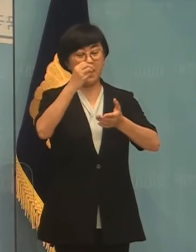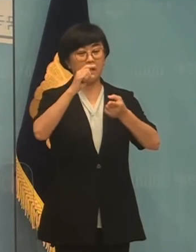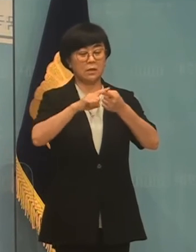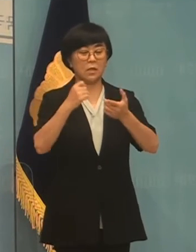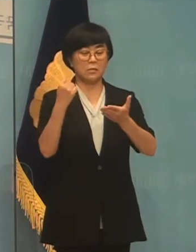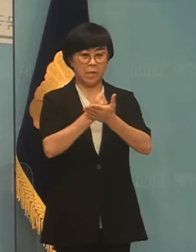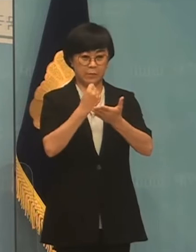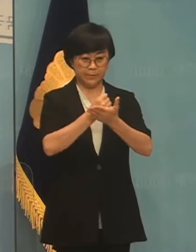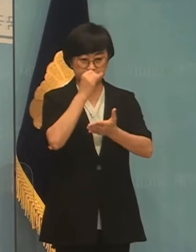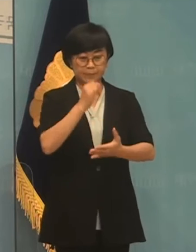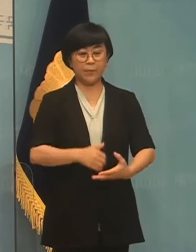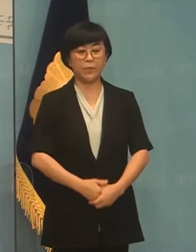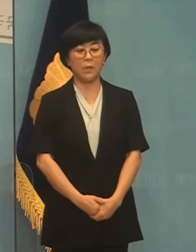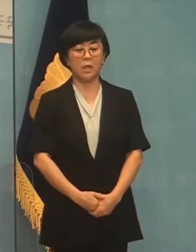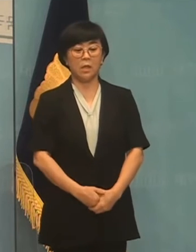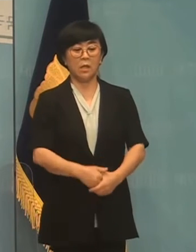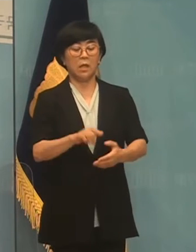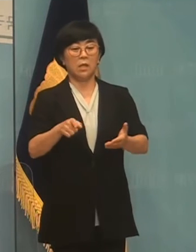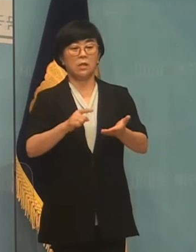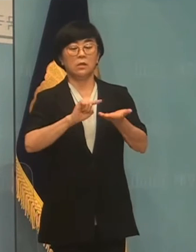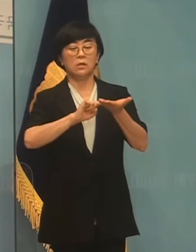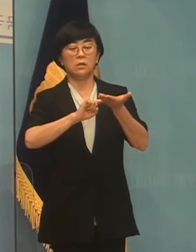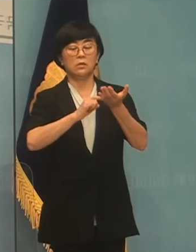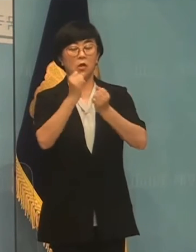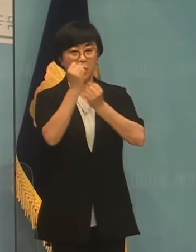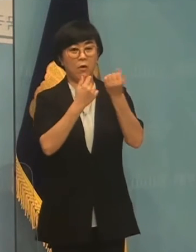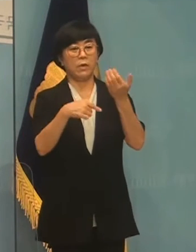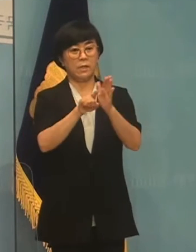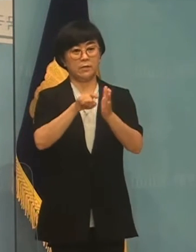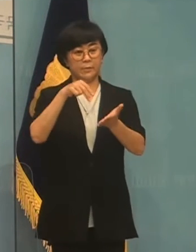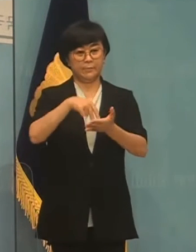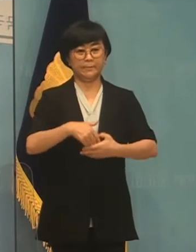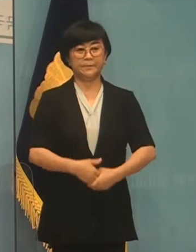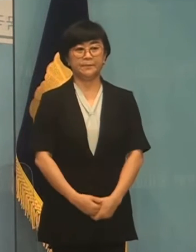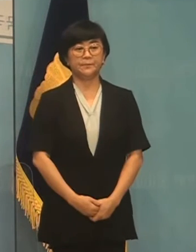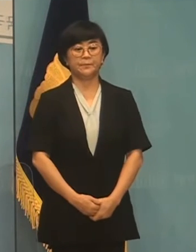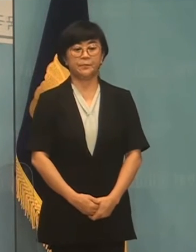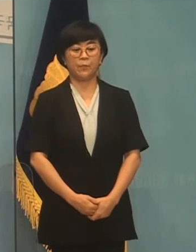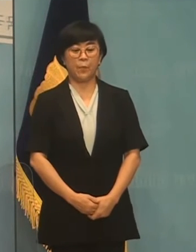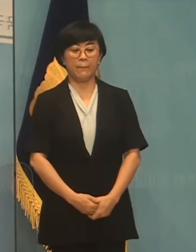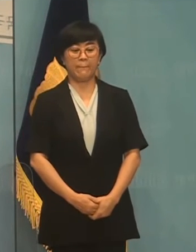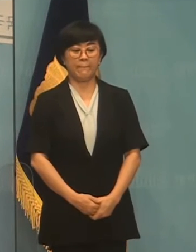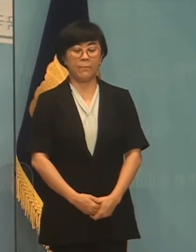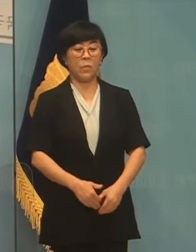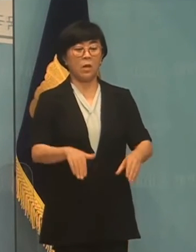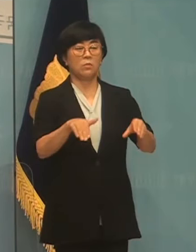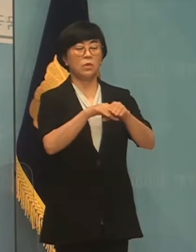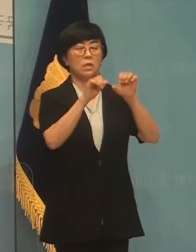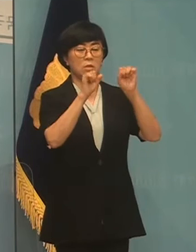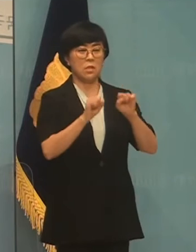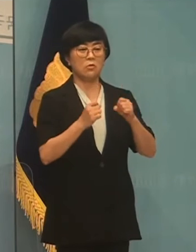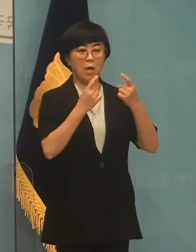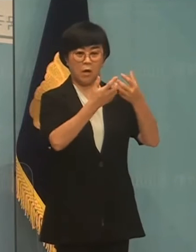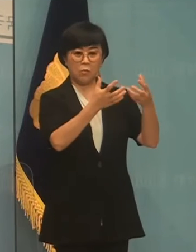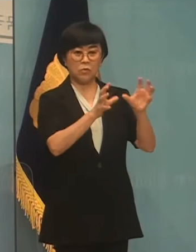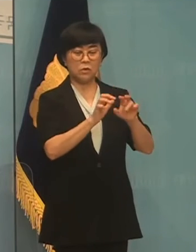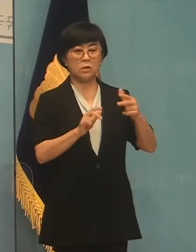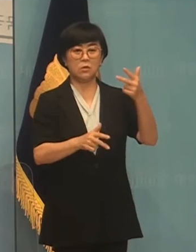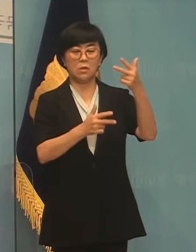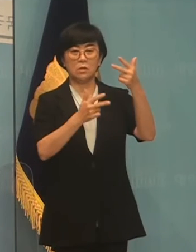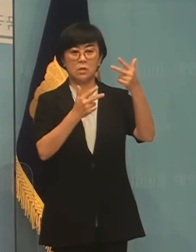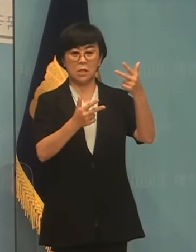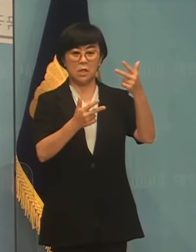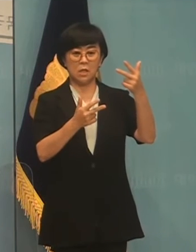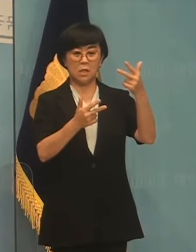유감을 표정하고 이를 지적하고자 이 자리에 있었습니다. 앞서 문제부는 지난 7월 7일